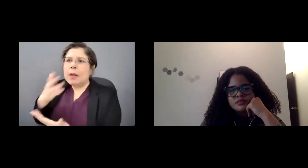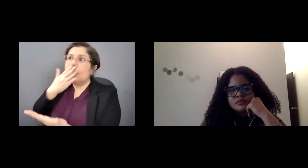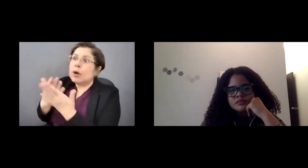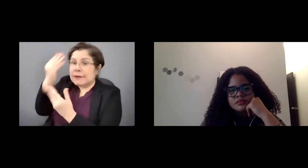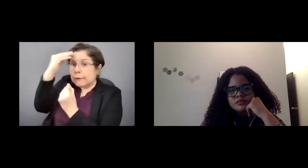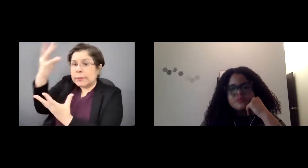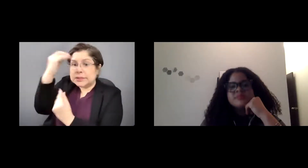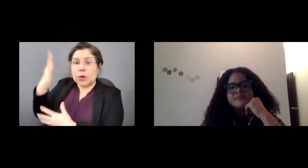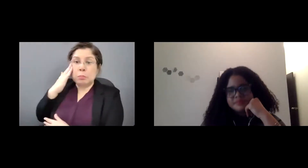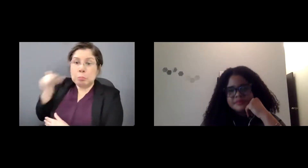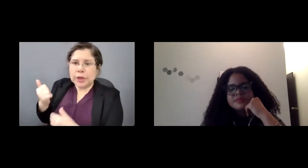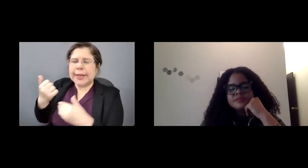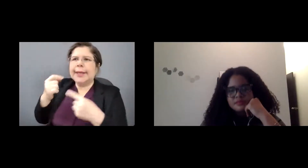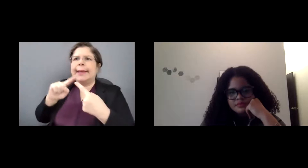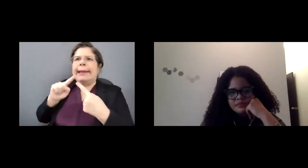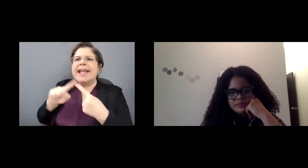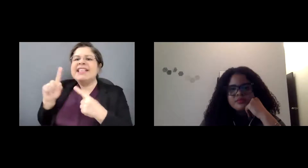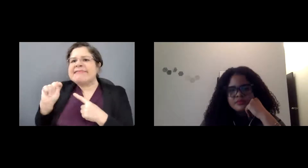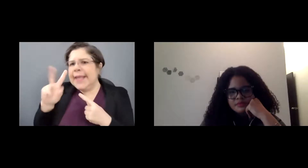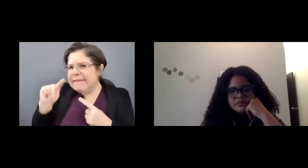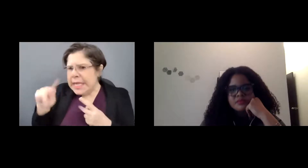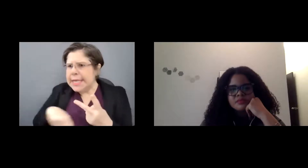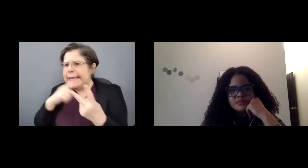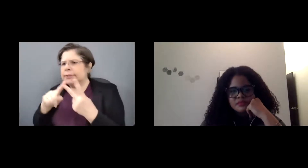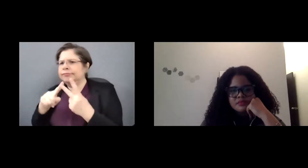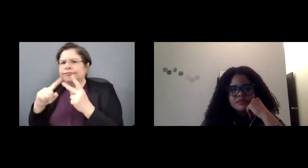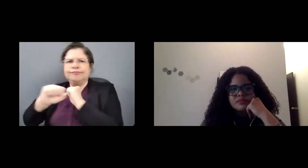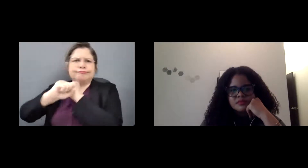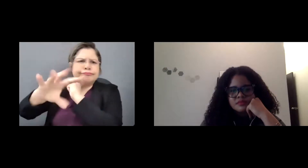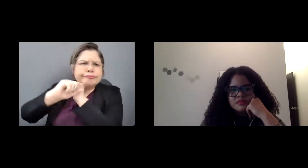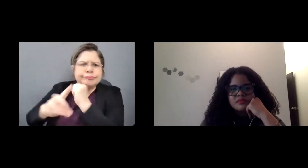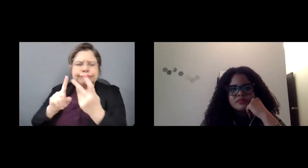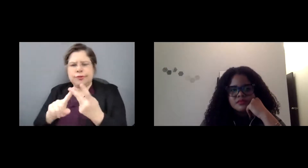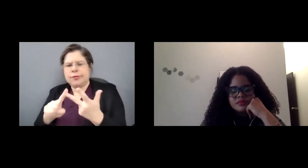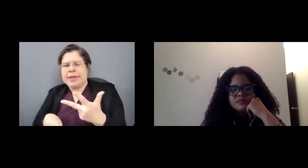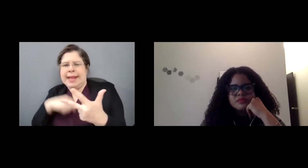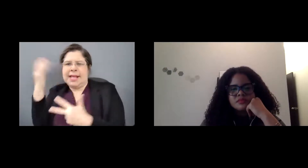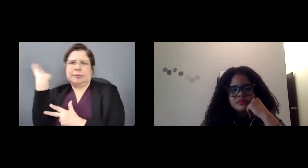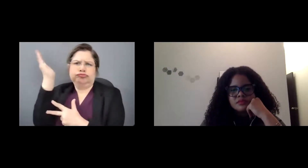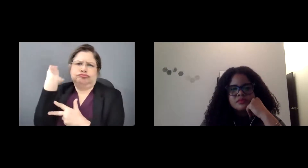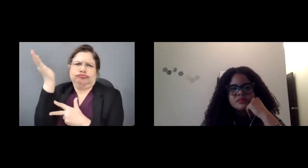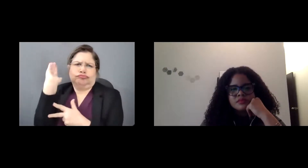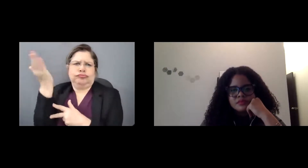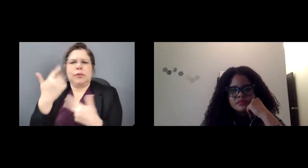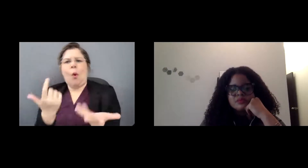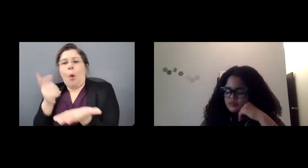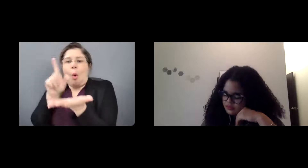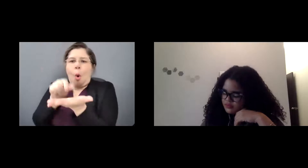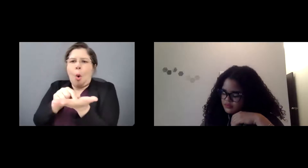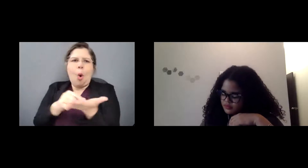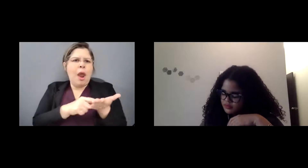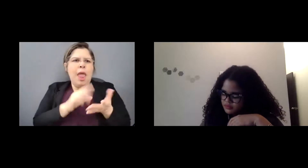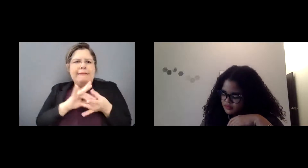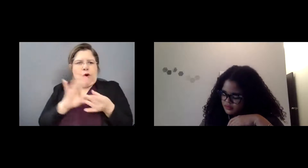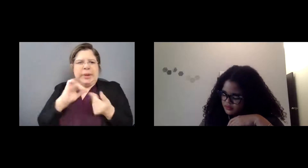ocasiones. Yo creo que nos hemos mantenido con los seis pies, nos hemos mantenido de que es importante el mantenernos